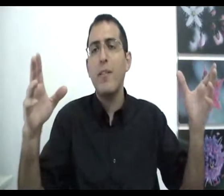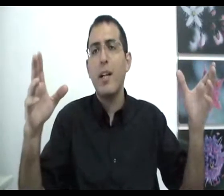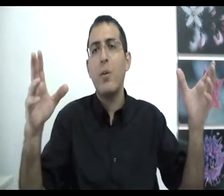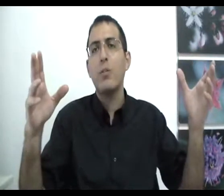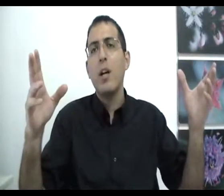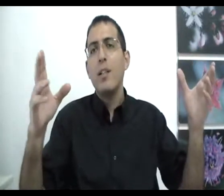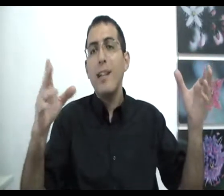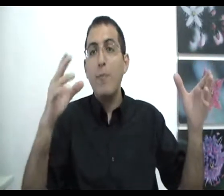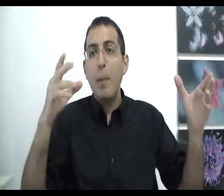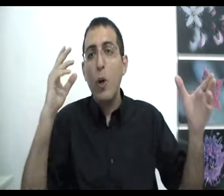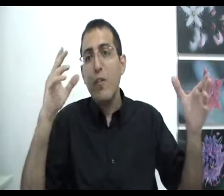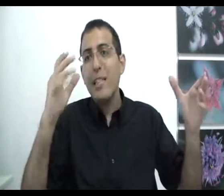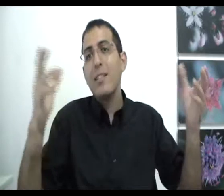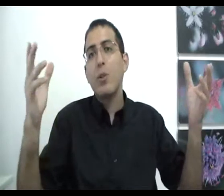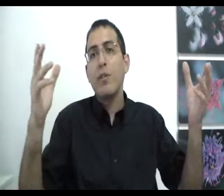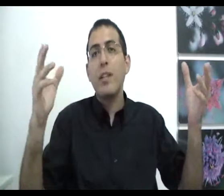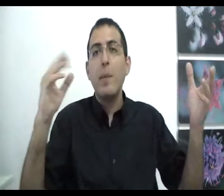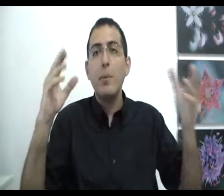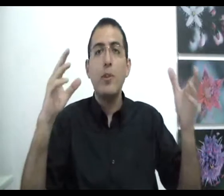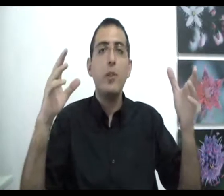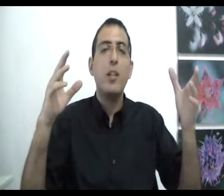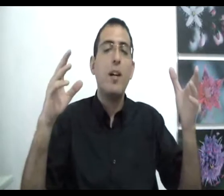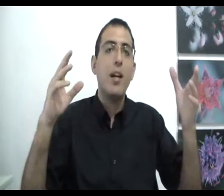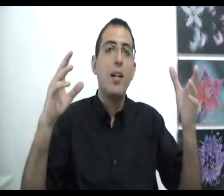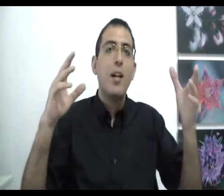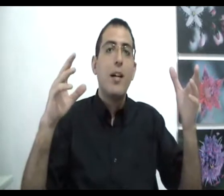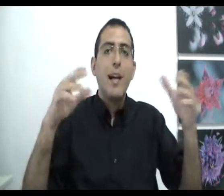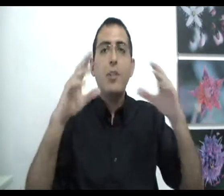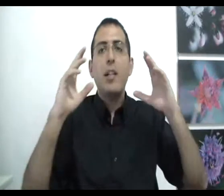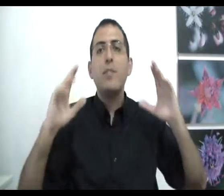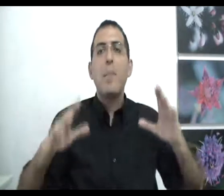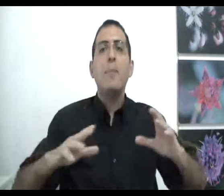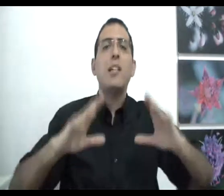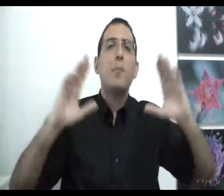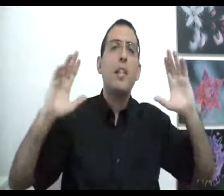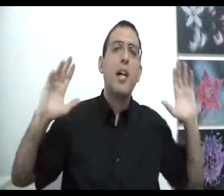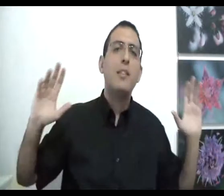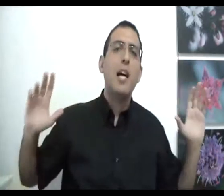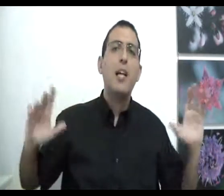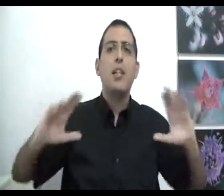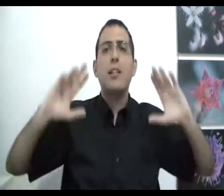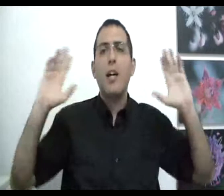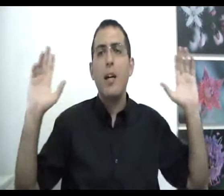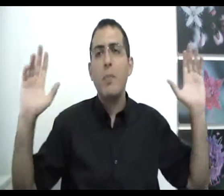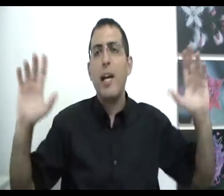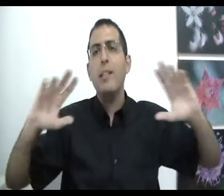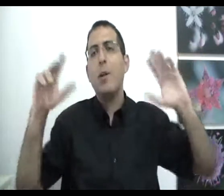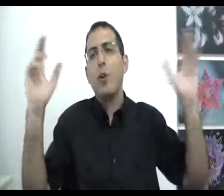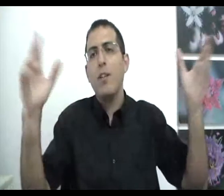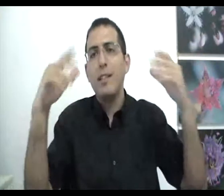ואחרות זה אף פעם לא עובד על הסוף כי תמיד בסופו של דבר גם כשאתה נמצא באמצע איזו מדיטציה שהייתה מריחד עם הכל ואיזו